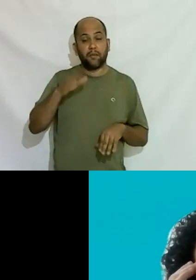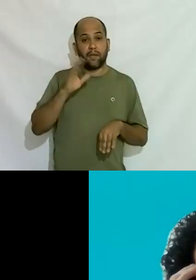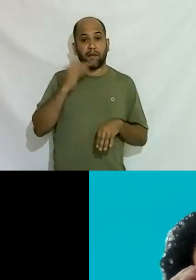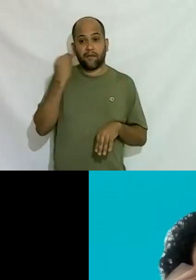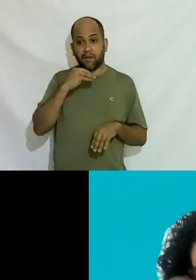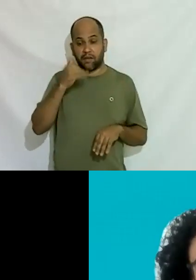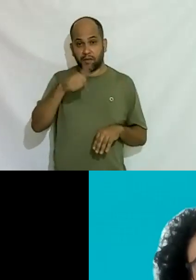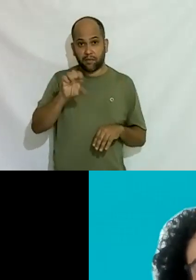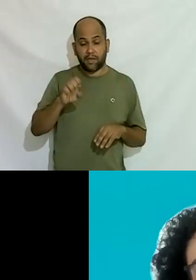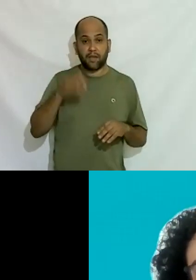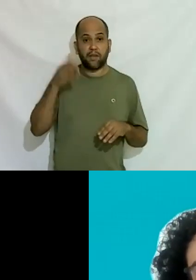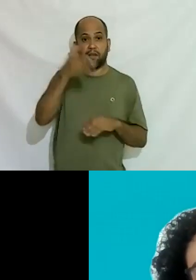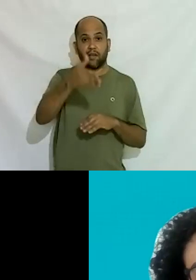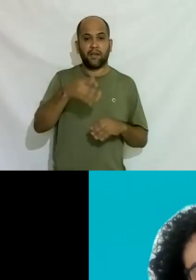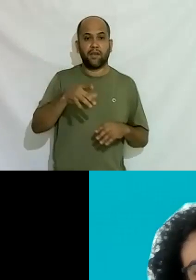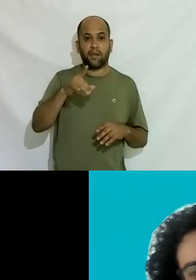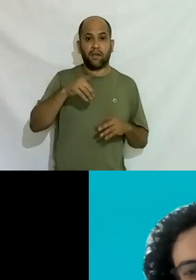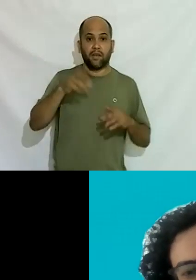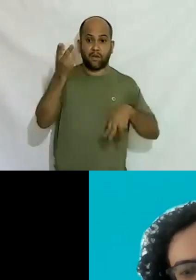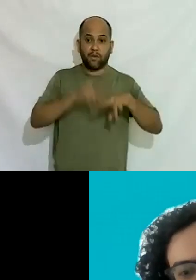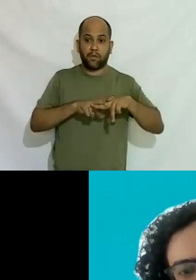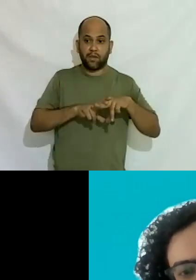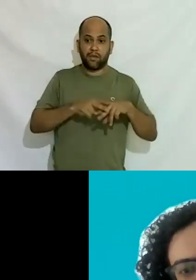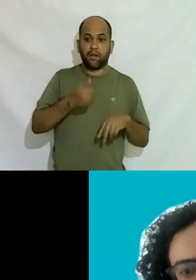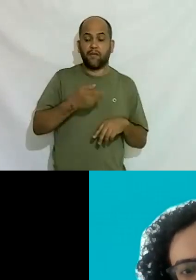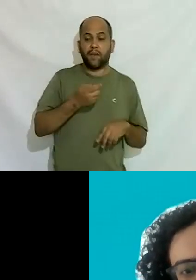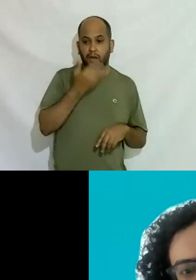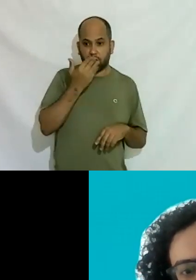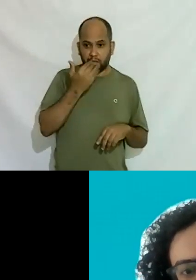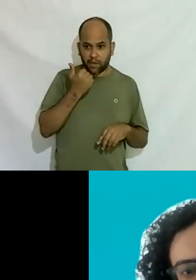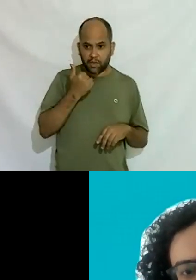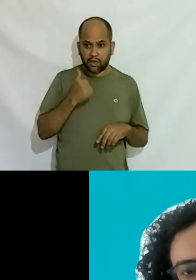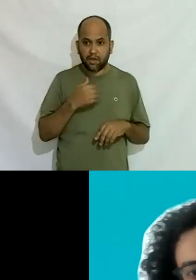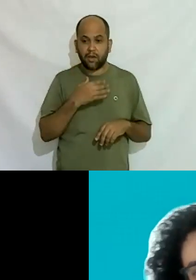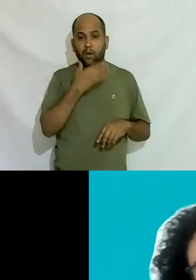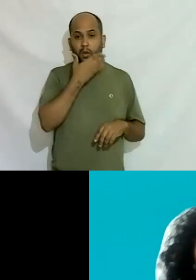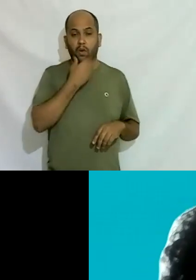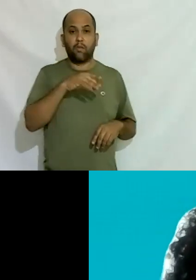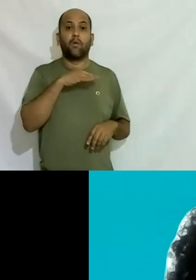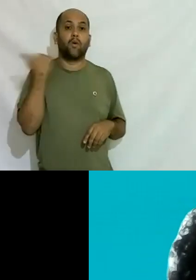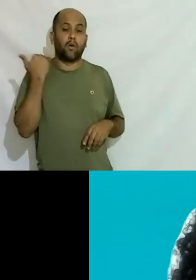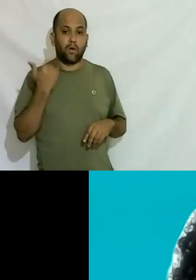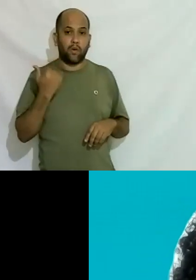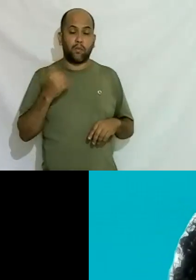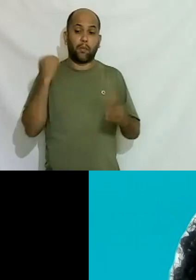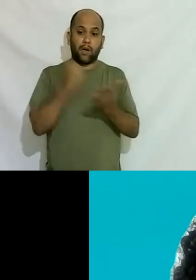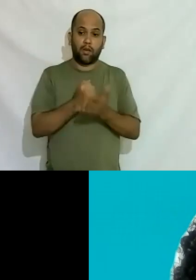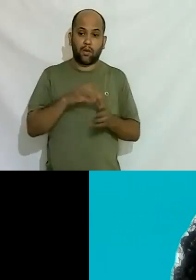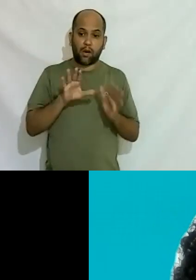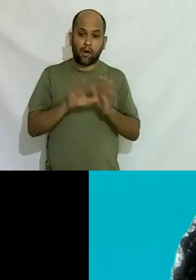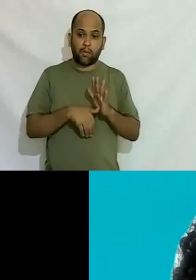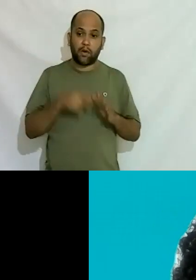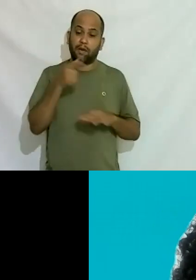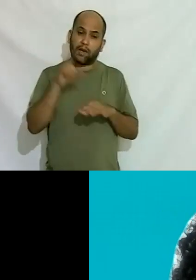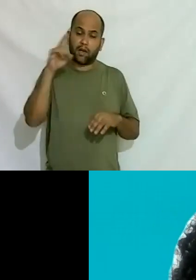no presídio levar a turidinha pro filho que matou roubou matou 15 pessoas roubou o banco e ela vai lá todo